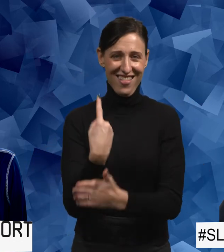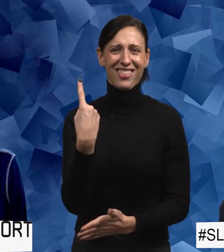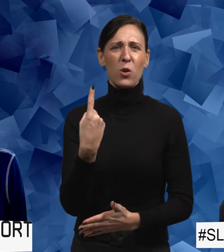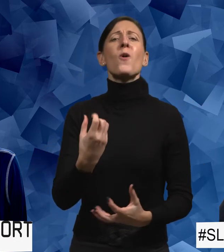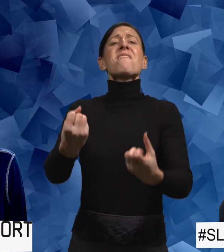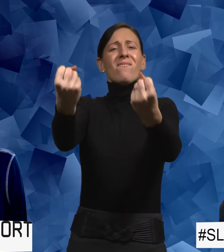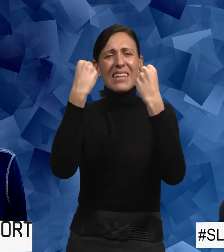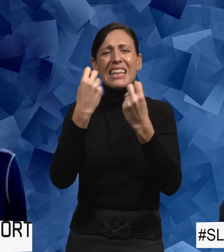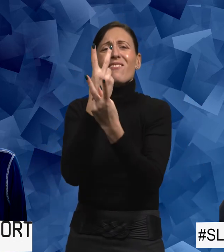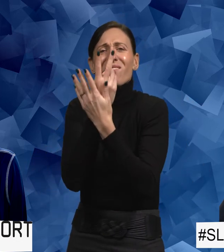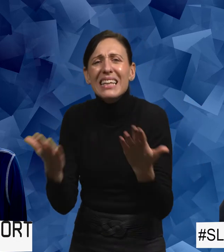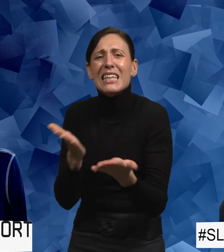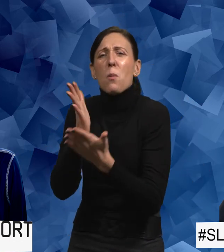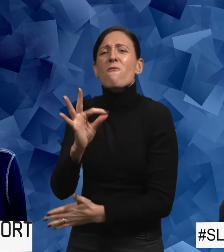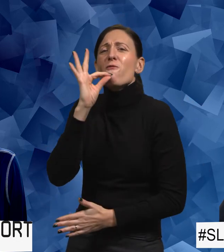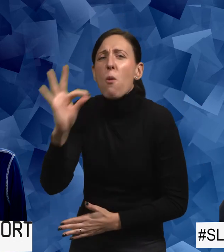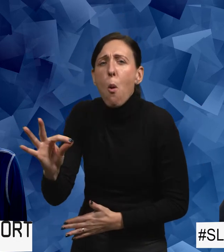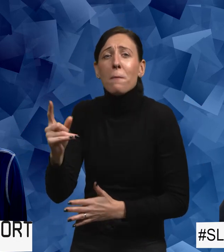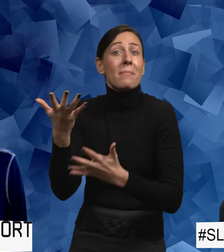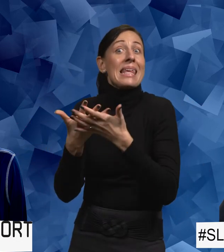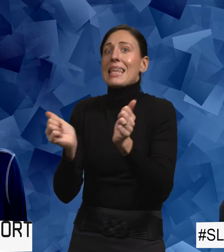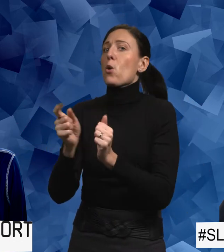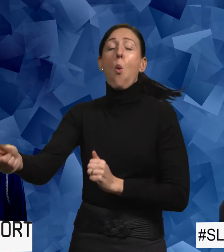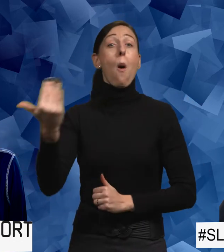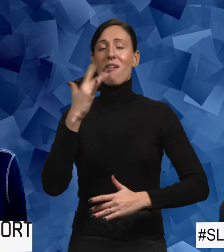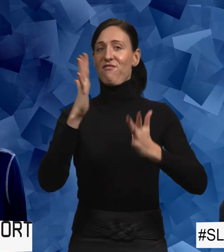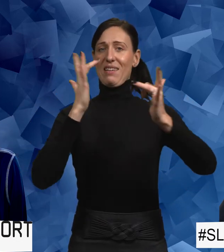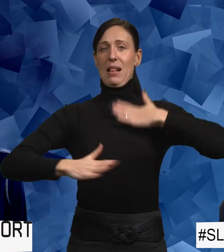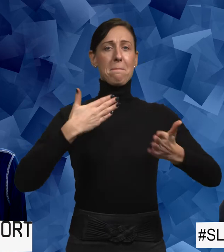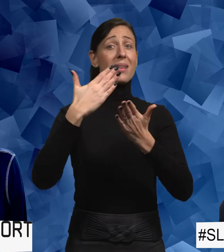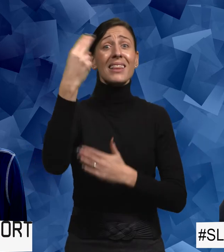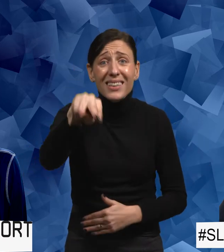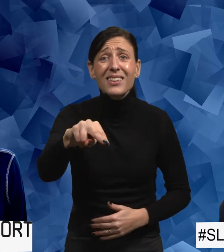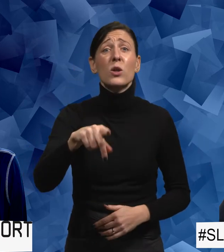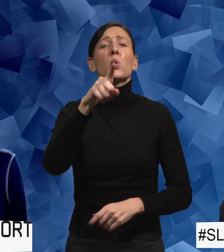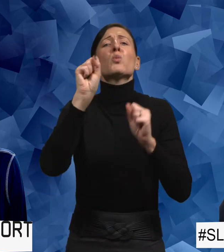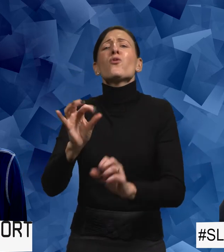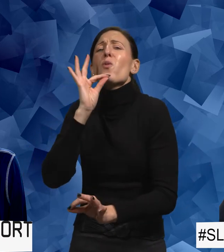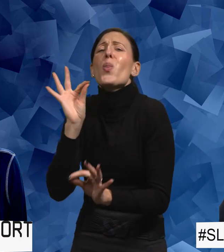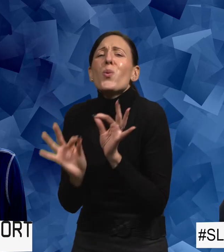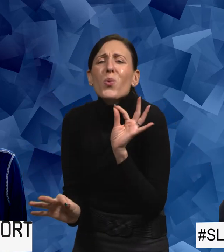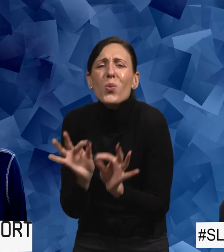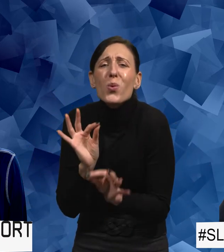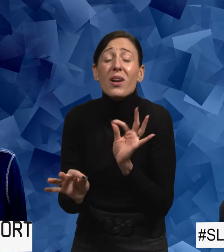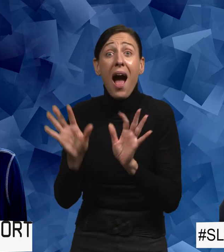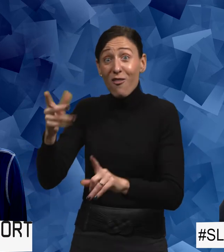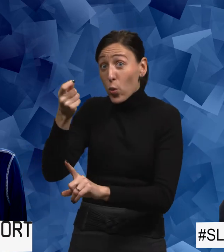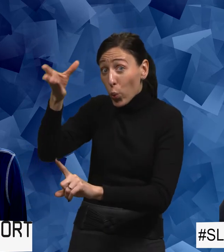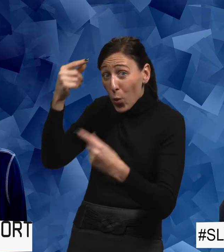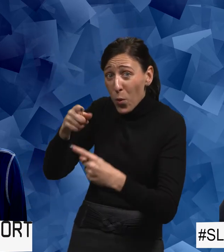Och det är viktigt att visa genom att fråga, för det är ingenting du berättar frivilligt. Och du ska fråga noggrant. Alltså har någon varit dum på dig? Har